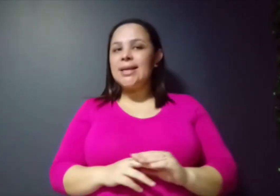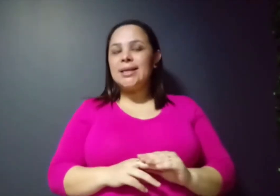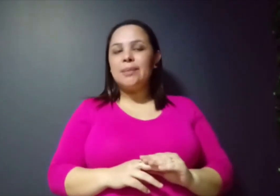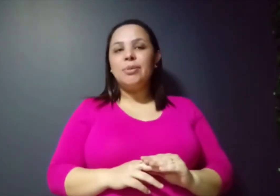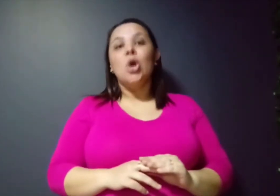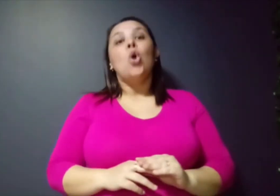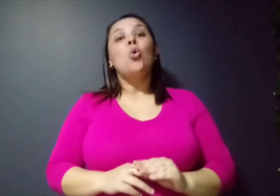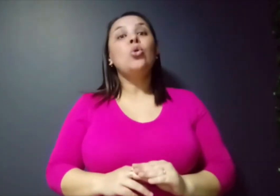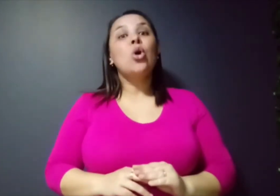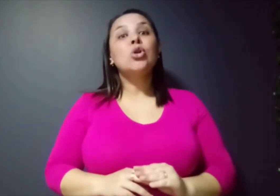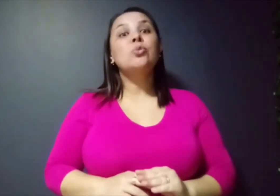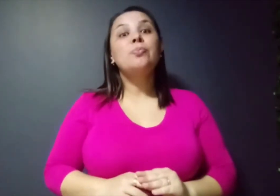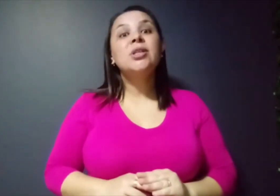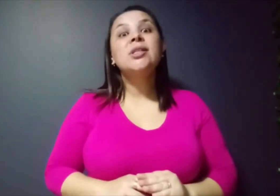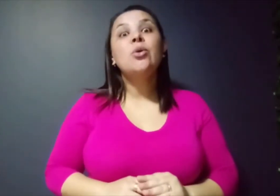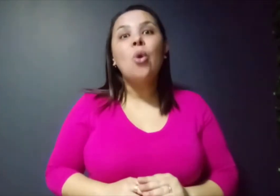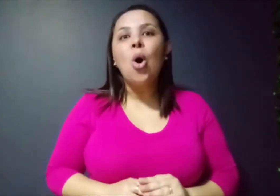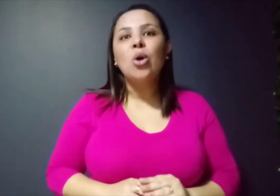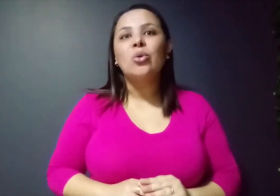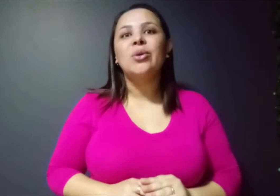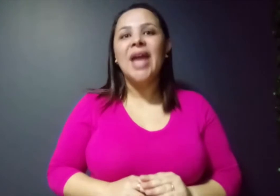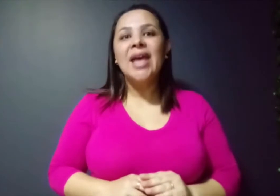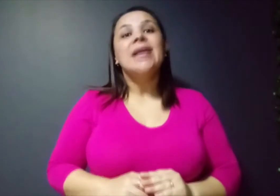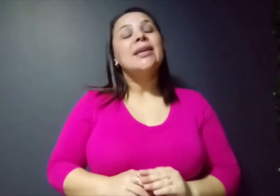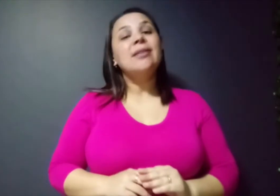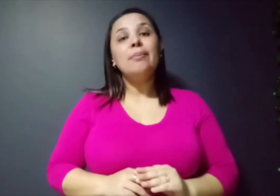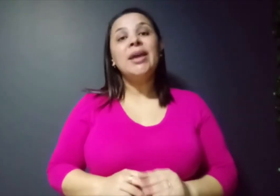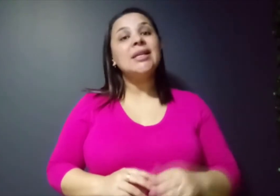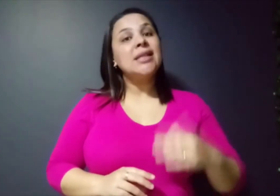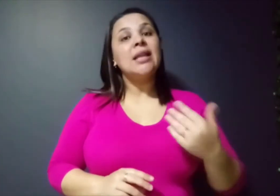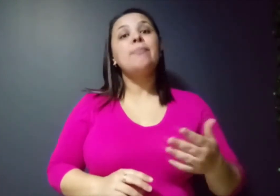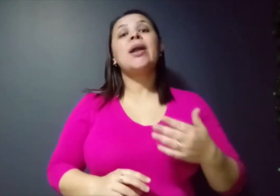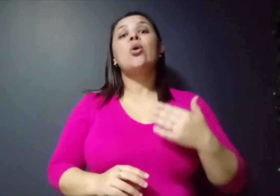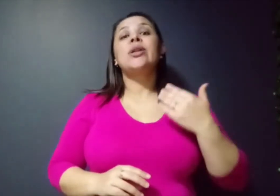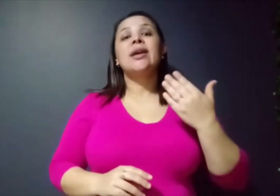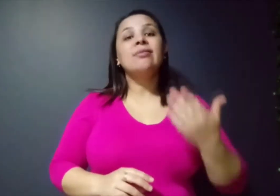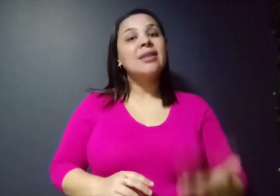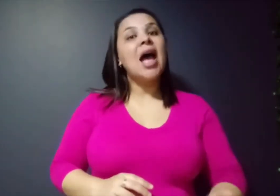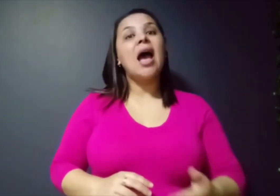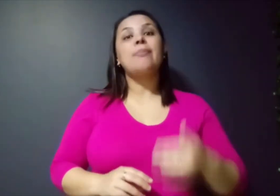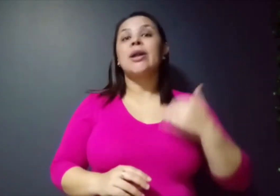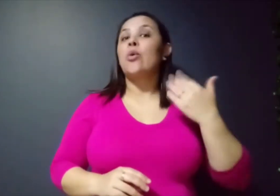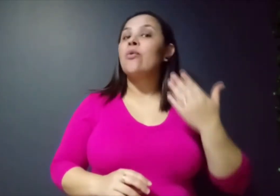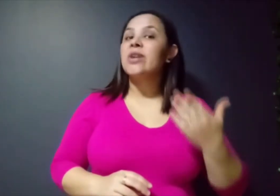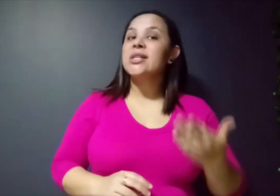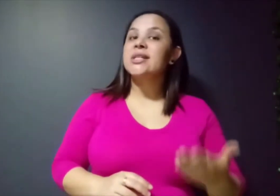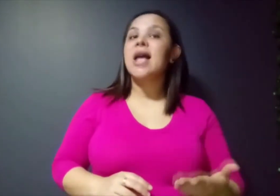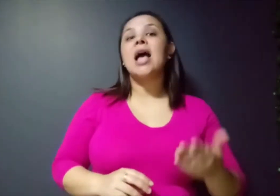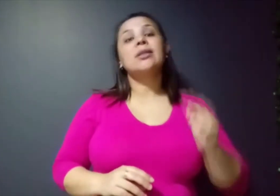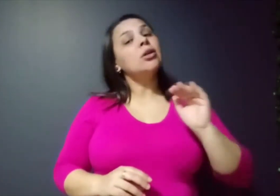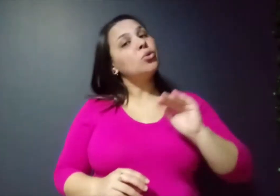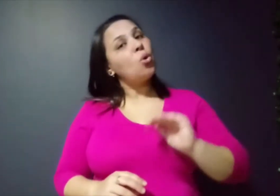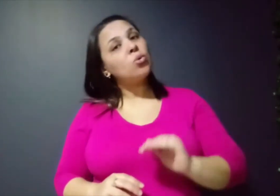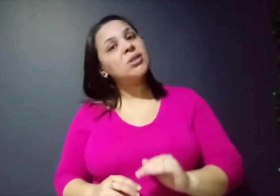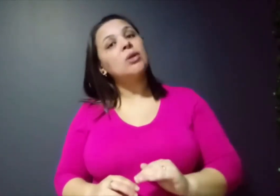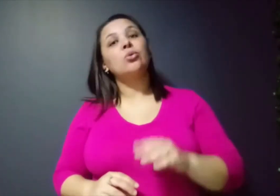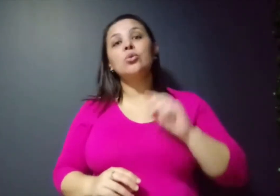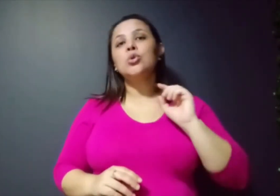equipe, o nosso psicólogo, né, que também está ali para orientar, para conversar, tanto com os alunos